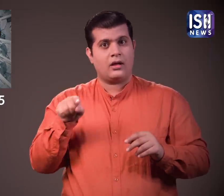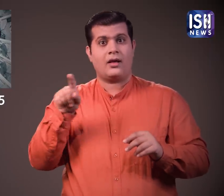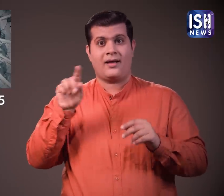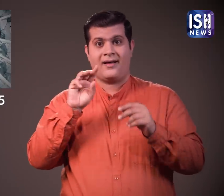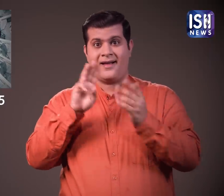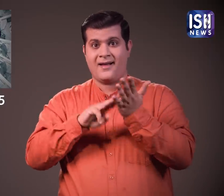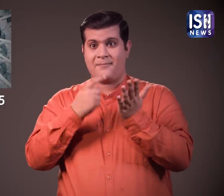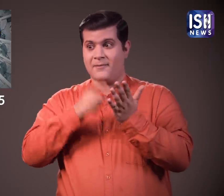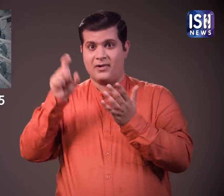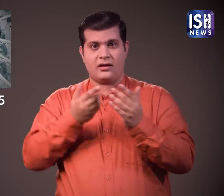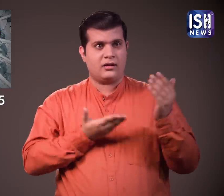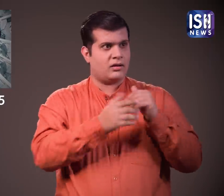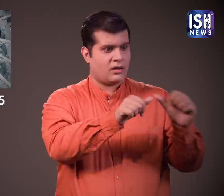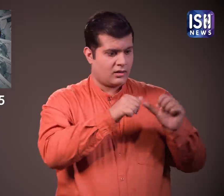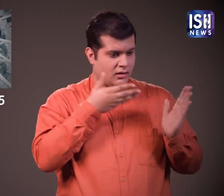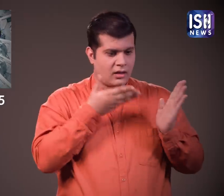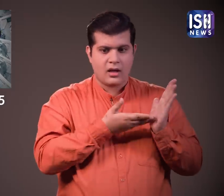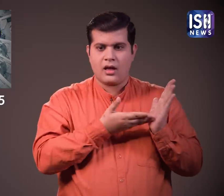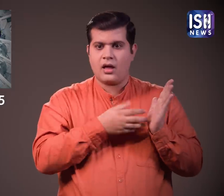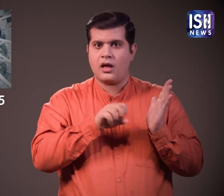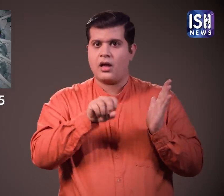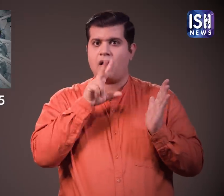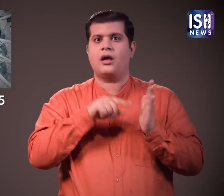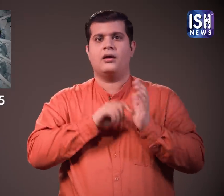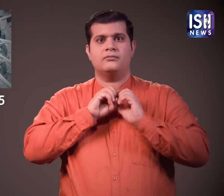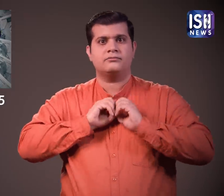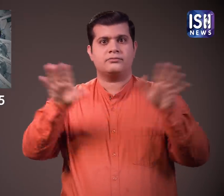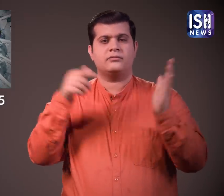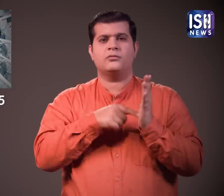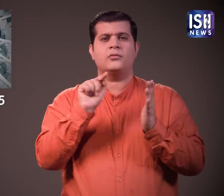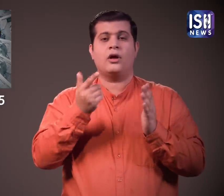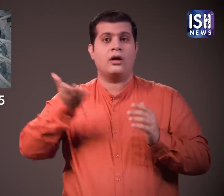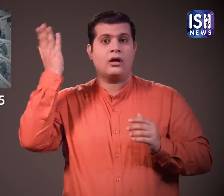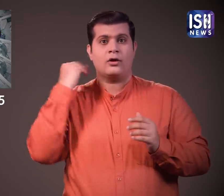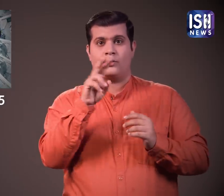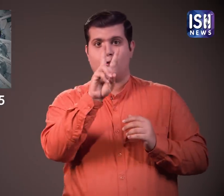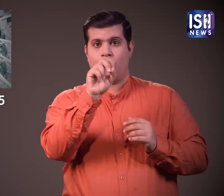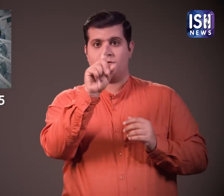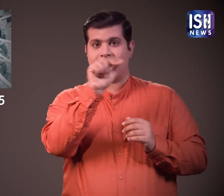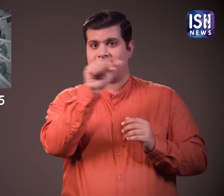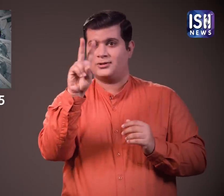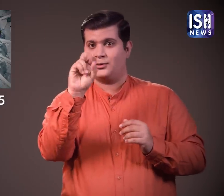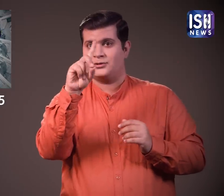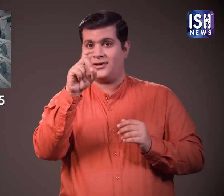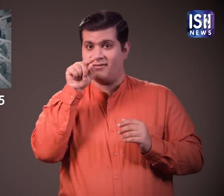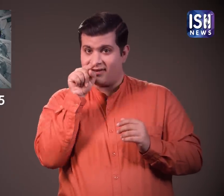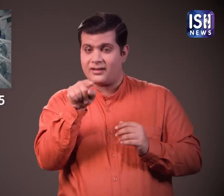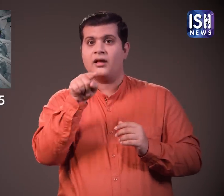रॉई को इस RTI आवेदन पर ये प्रतिक्रिया मिली ये नोट RBI को तब